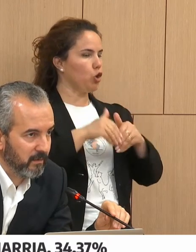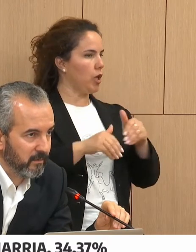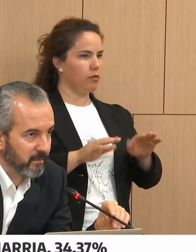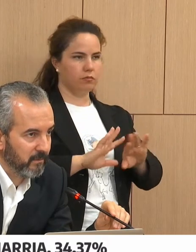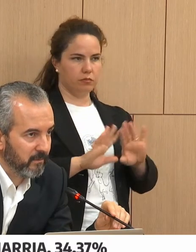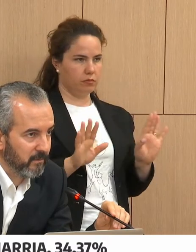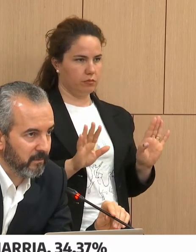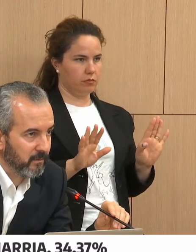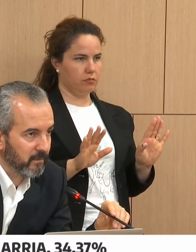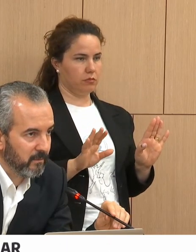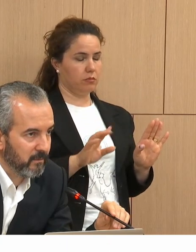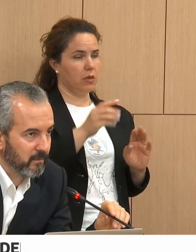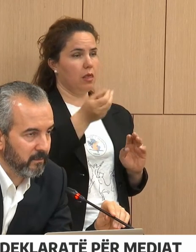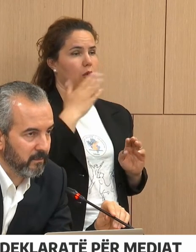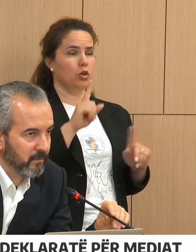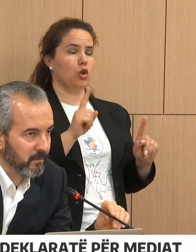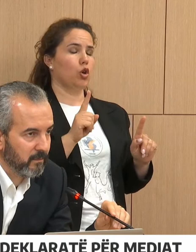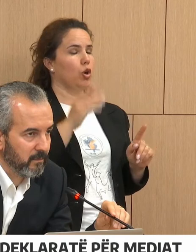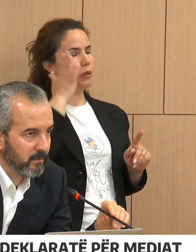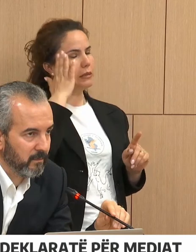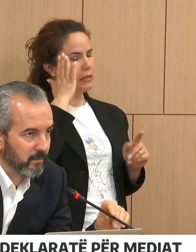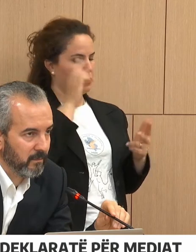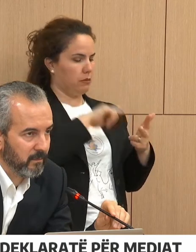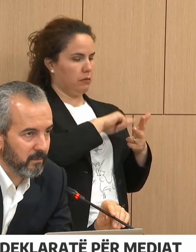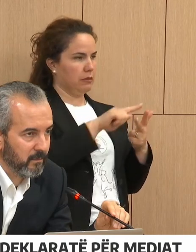Po, e kamë në të gjitha...